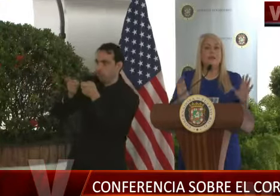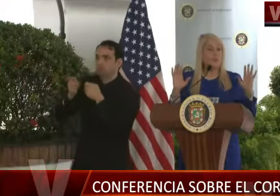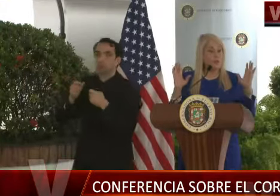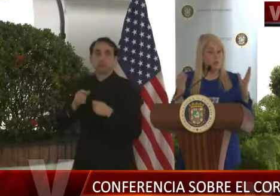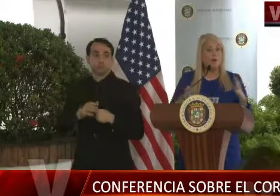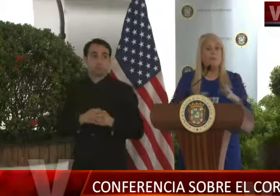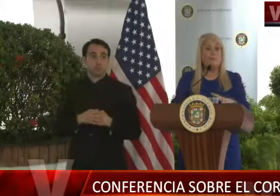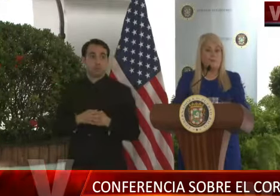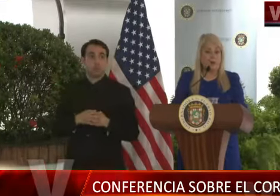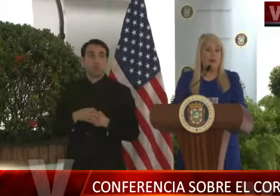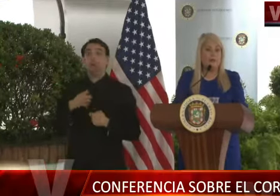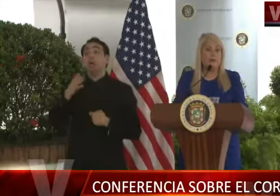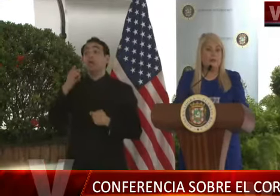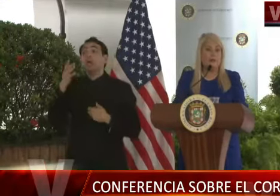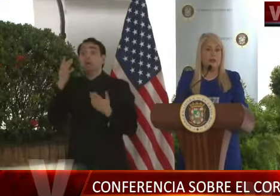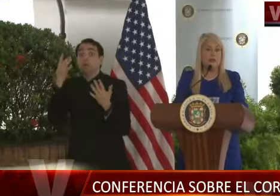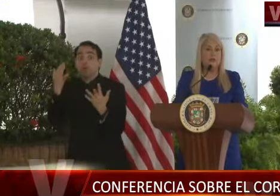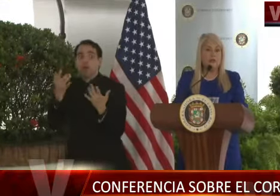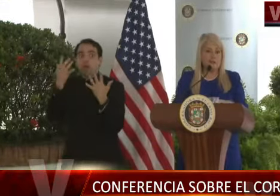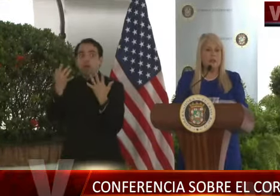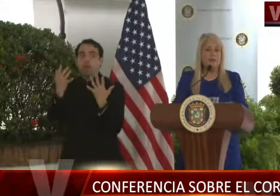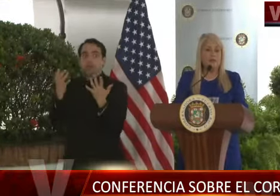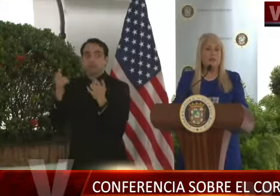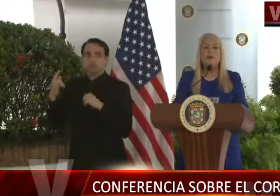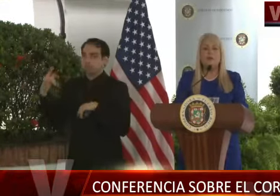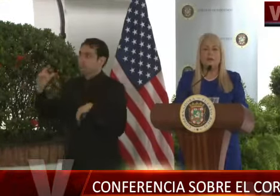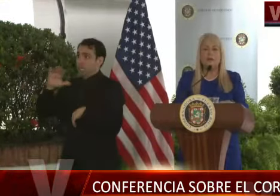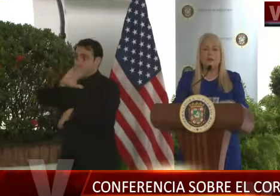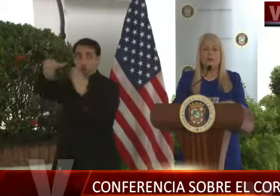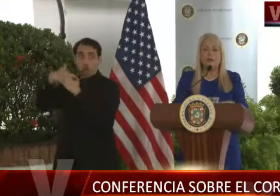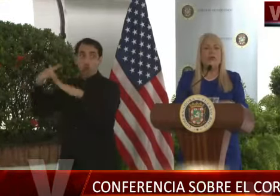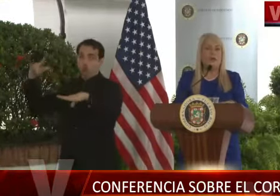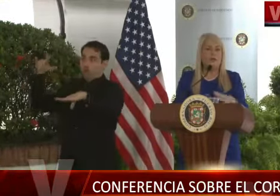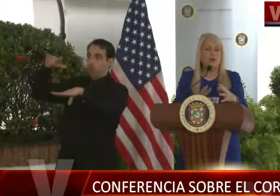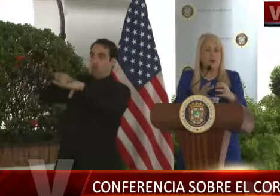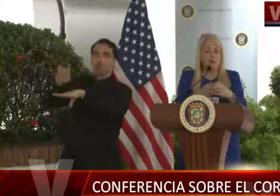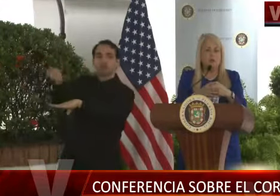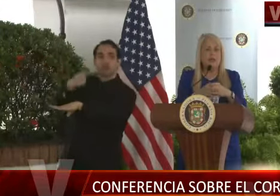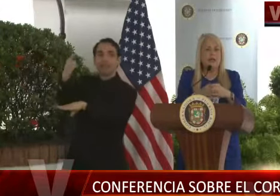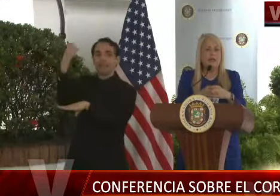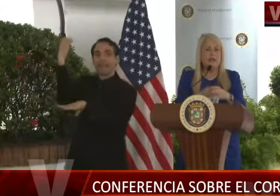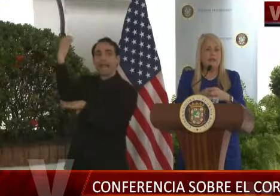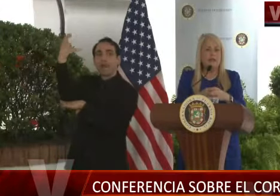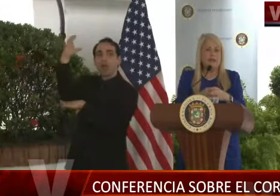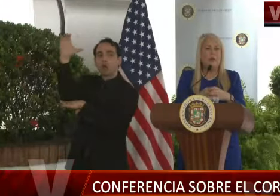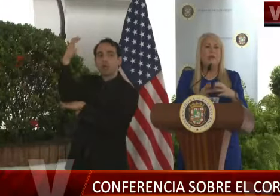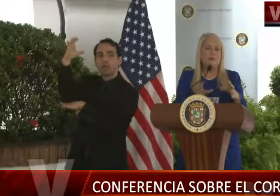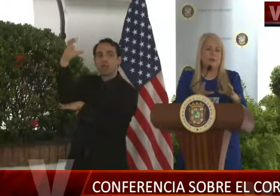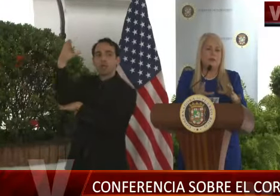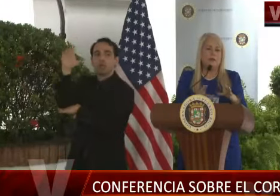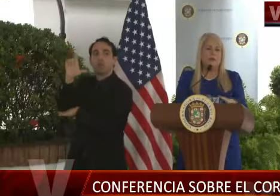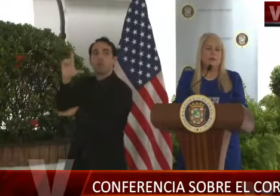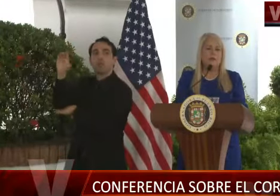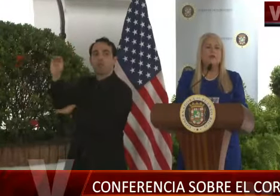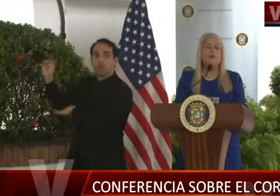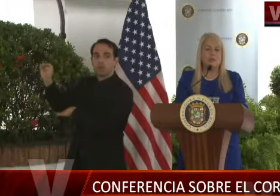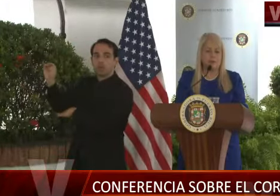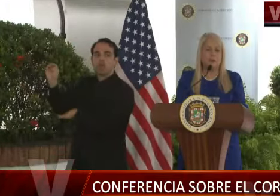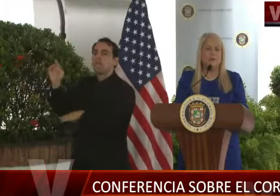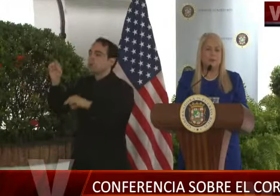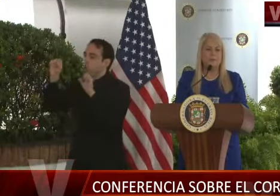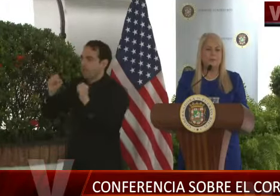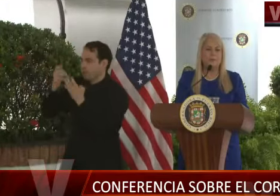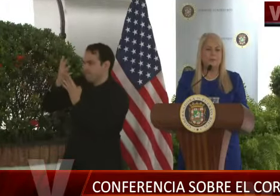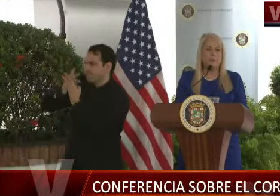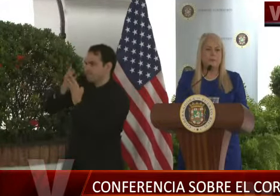que todos los vuelos bajen al Aeropuerto Internacional, pues ya vamos a haber logrado controlar la entrada y poder hacer un